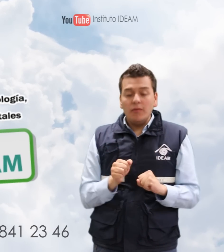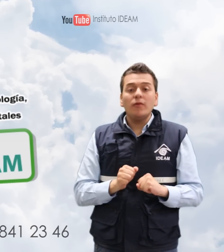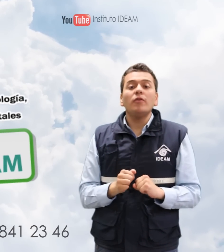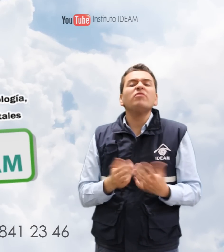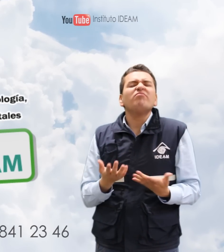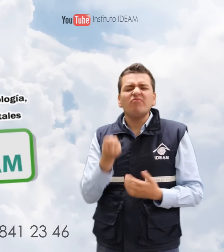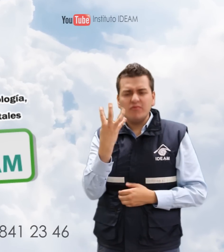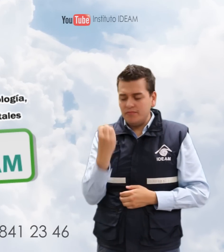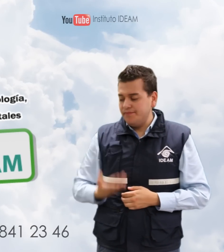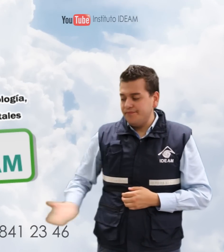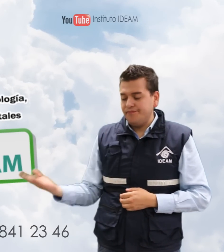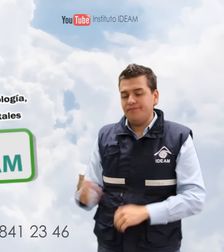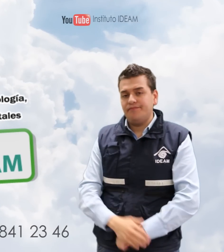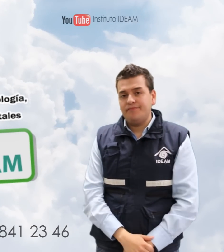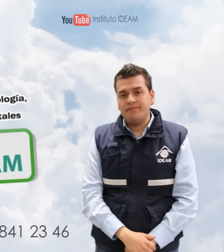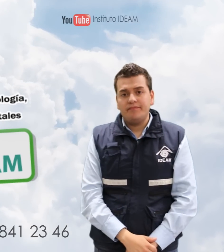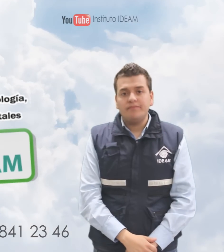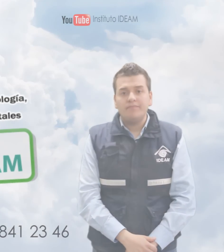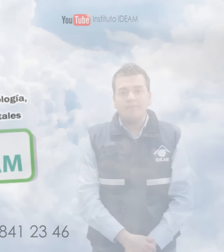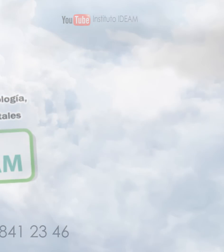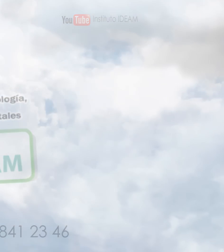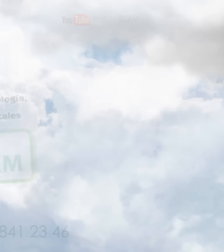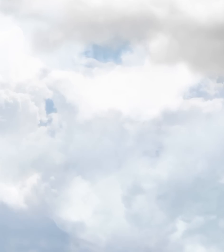Bogotá en los teléfonos que aparecen en pantalla.